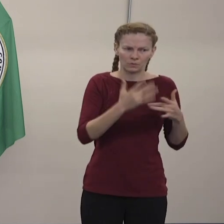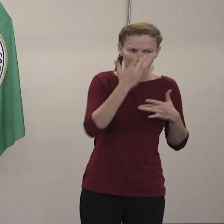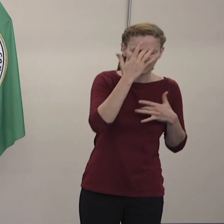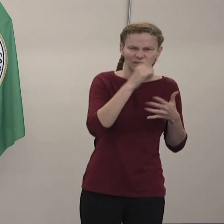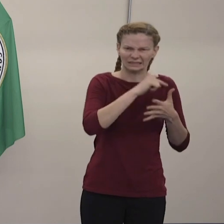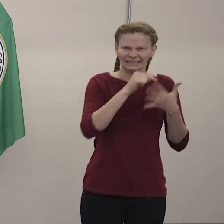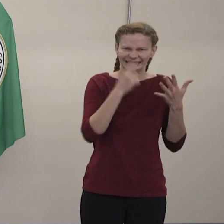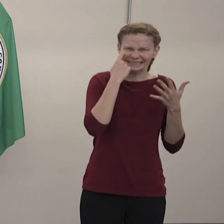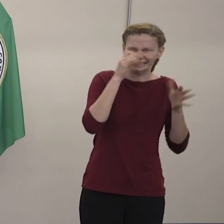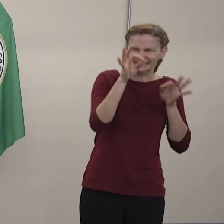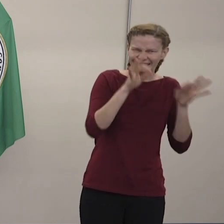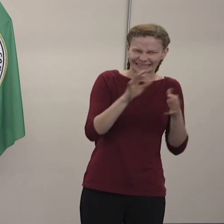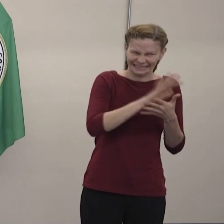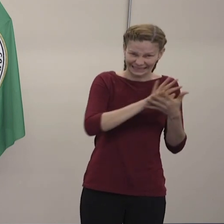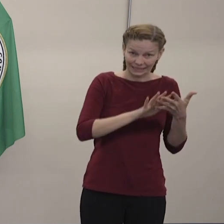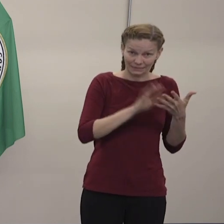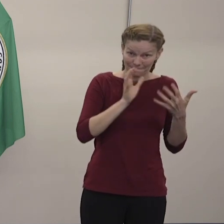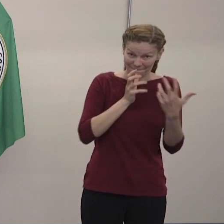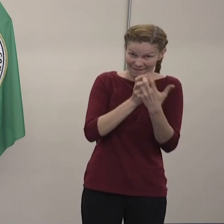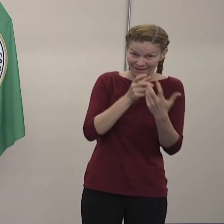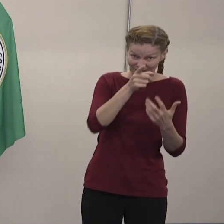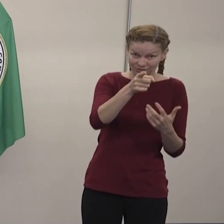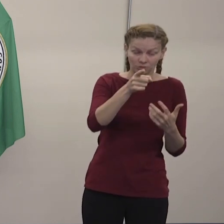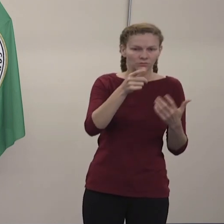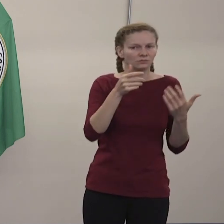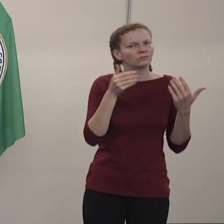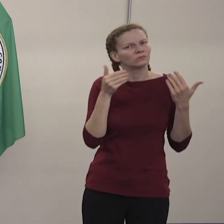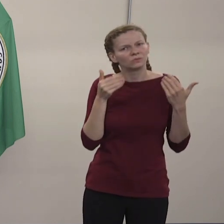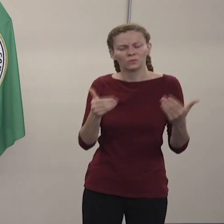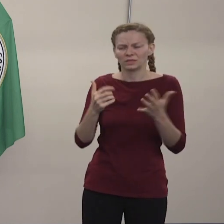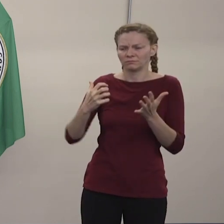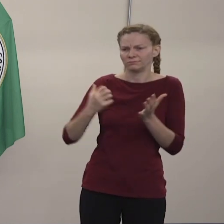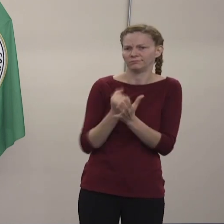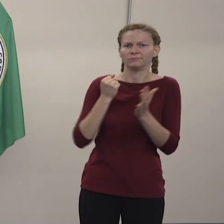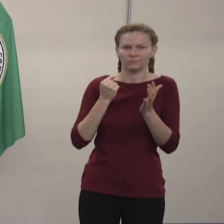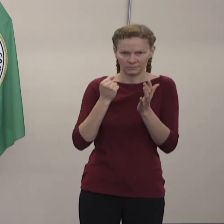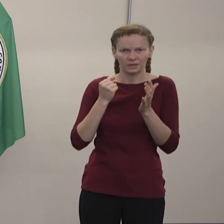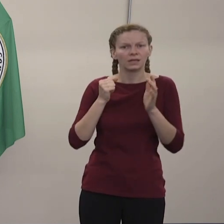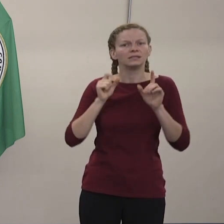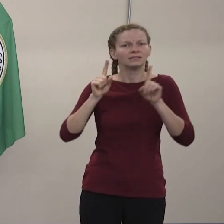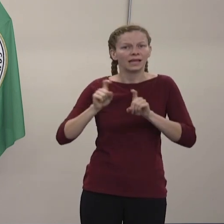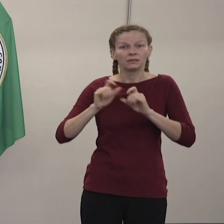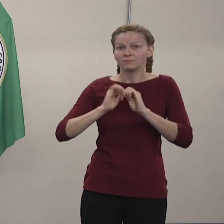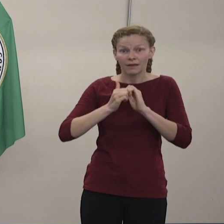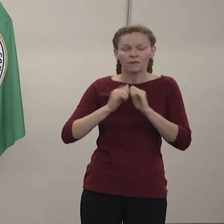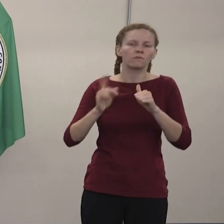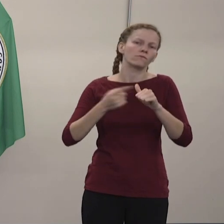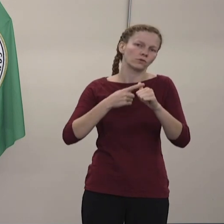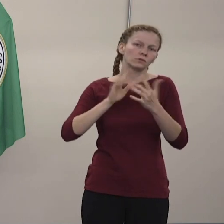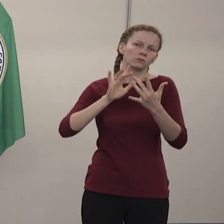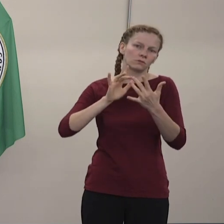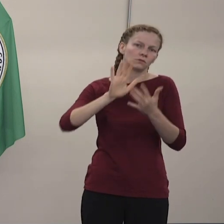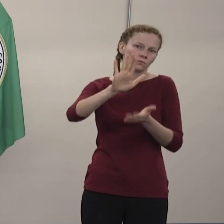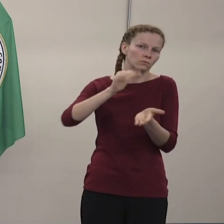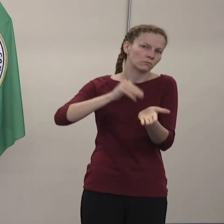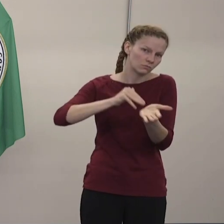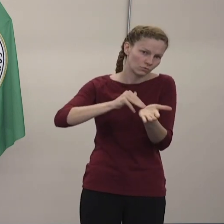profesional médico lo primero y vean si ellos se pueden hacer las pruebas. Si no pueden,